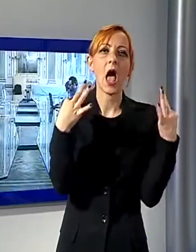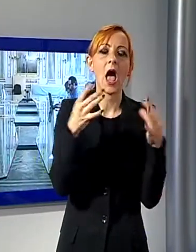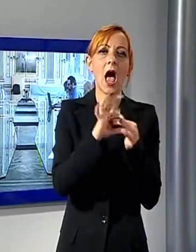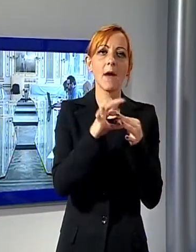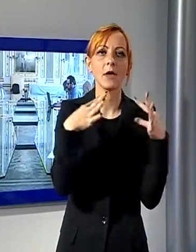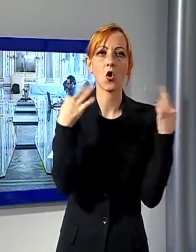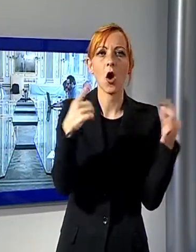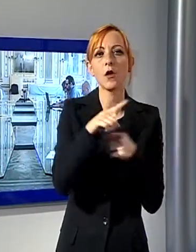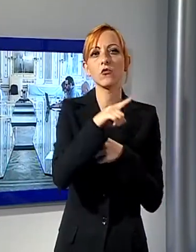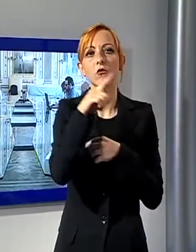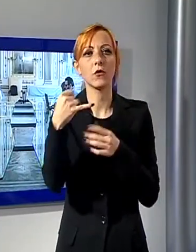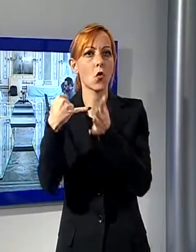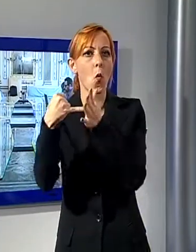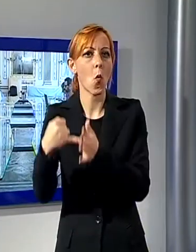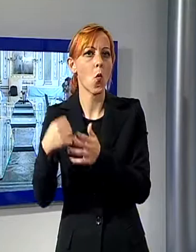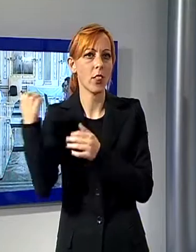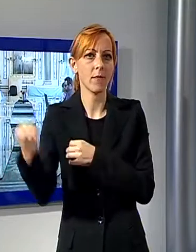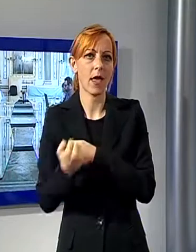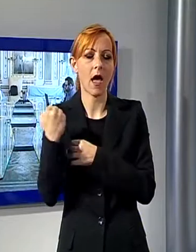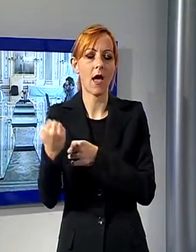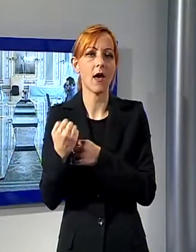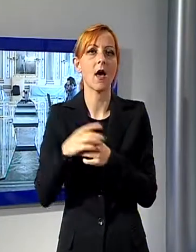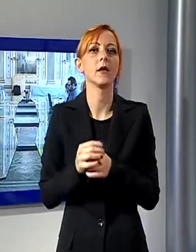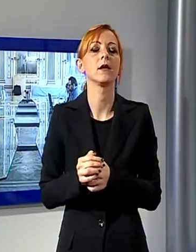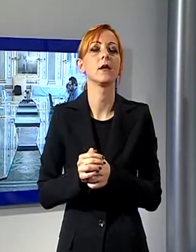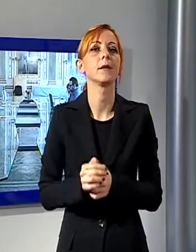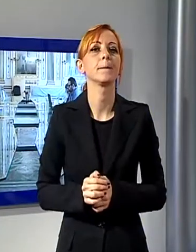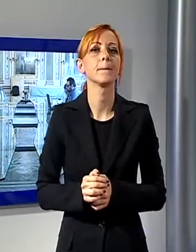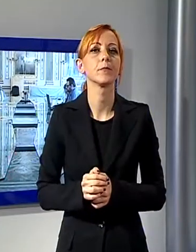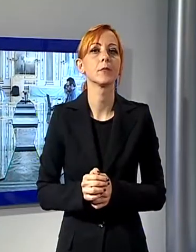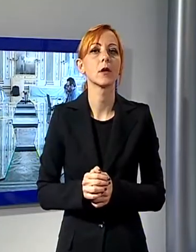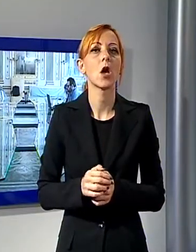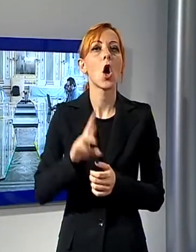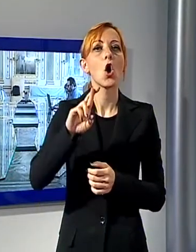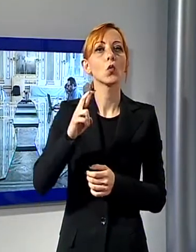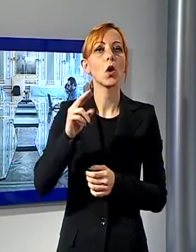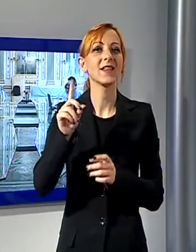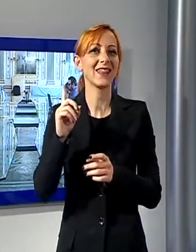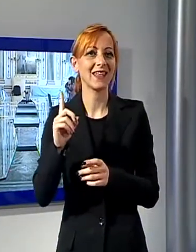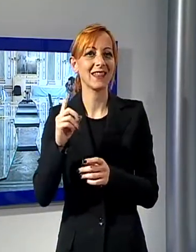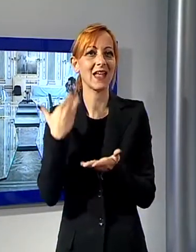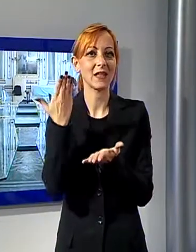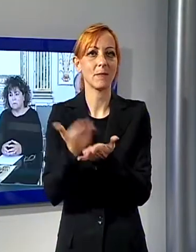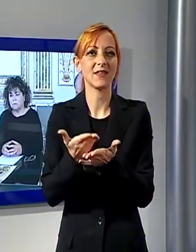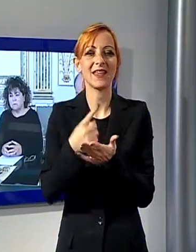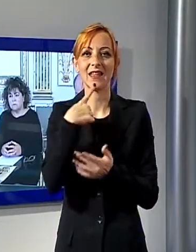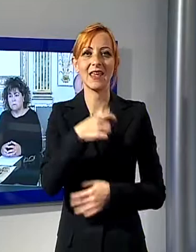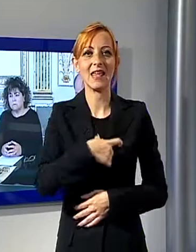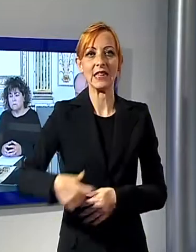al di là del cielo. La Ruota Dentata è stata presentata a Palazzo Orzetti dal sindaco Alessandro Tambellini, dal vicepresidente